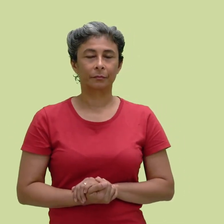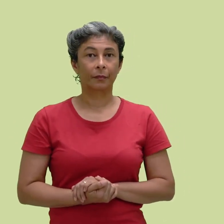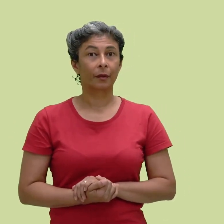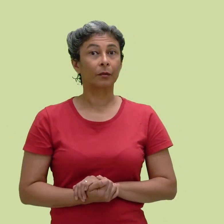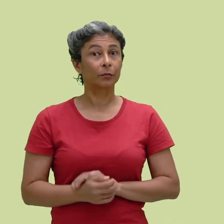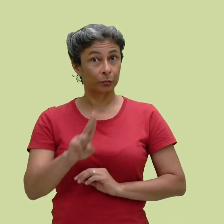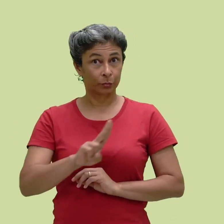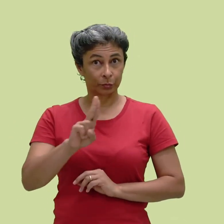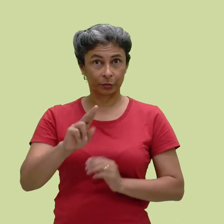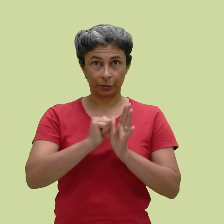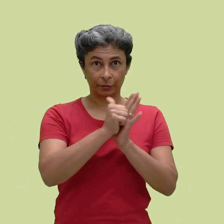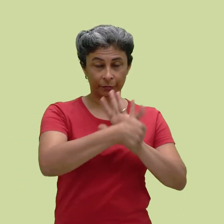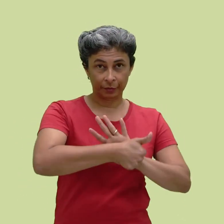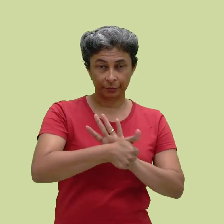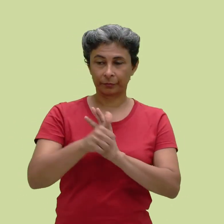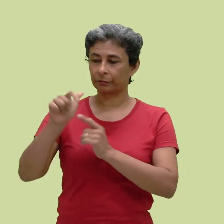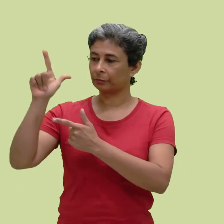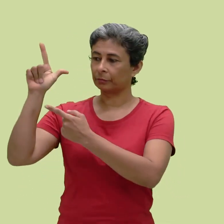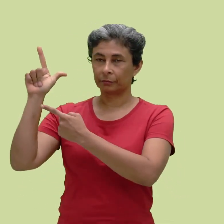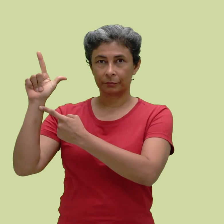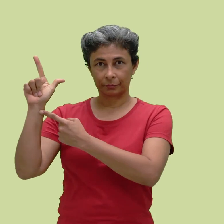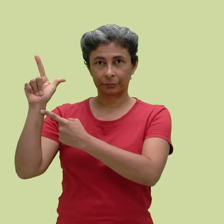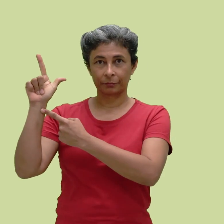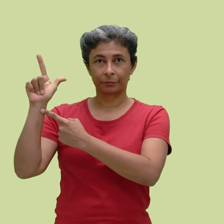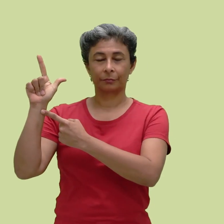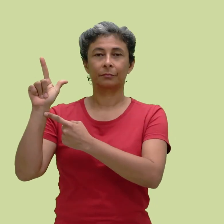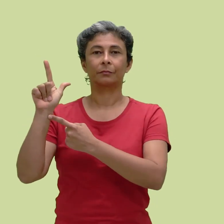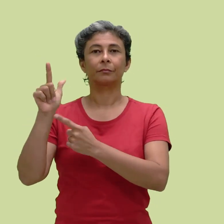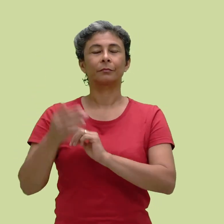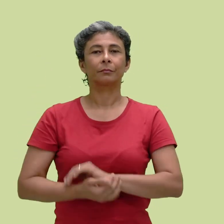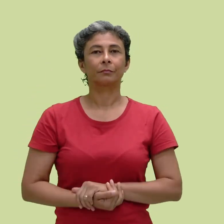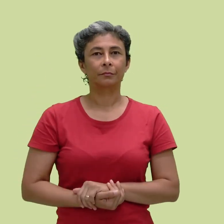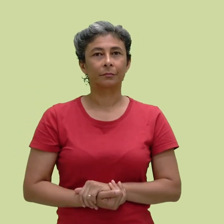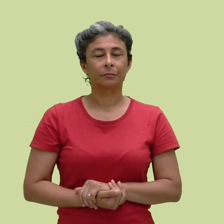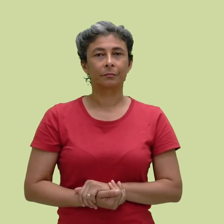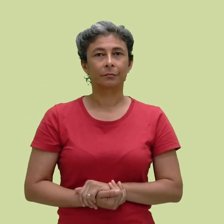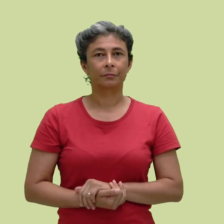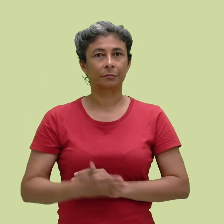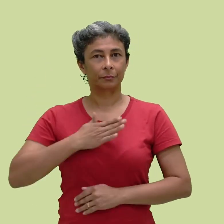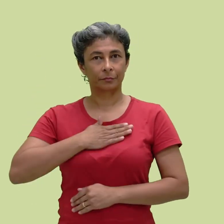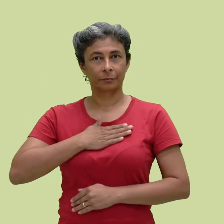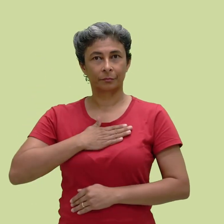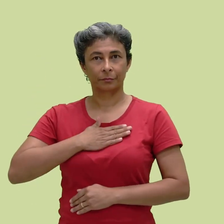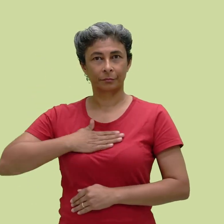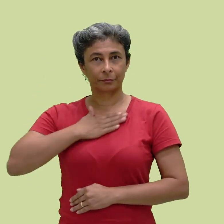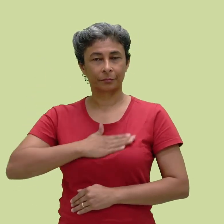São feitos com configuração de mão em L e os sinais gostar,